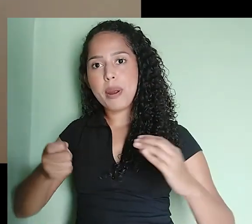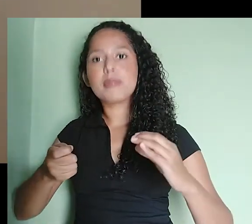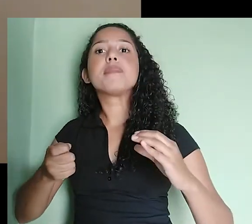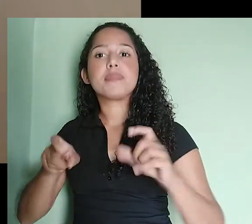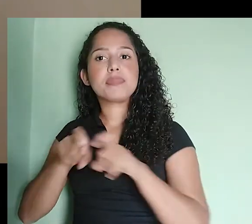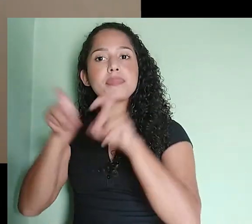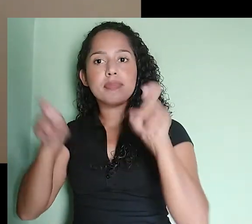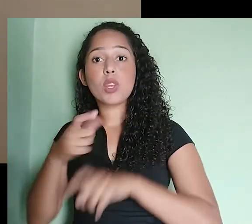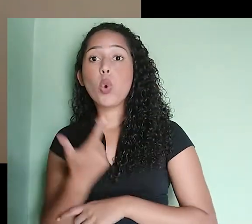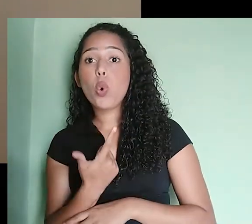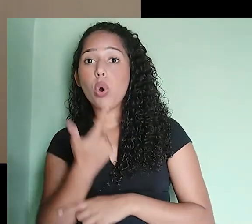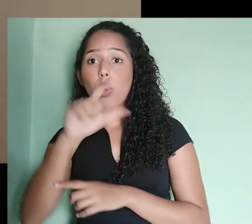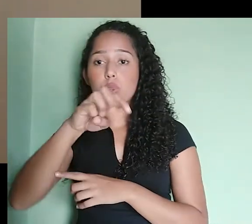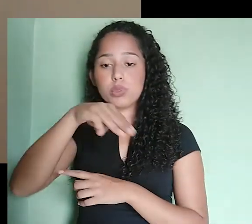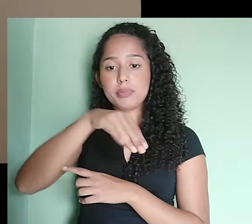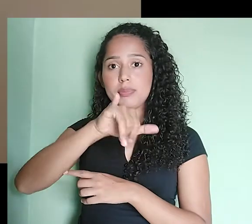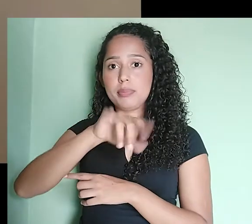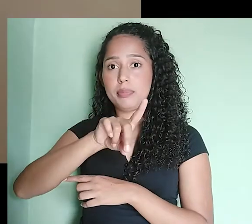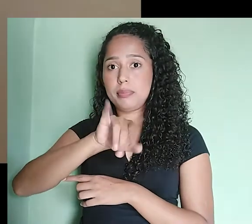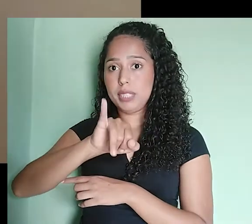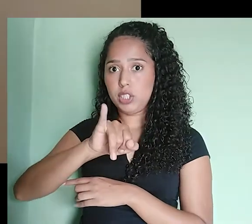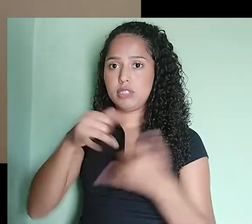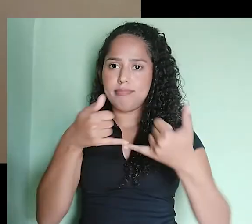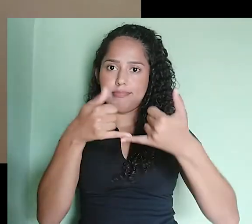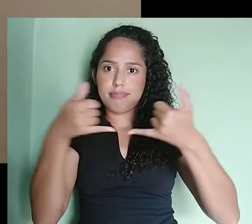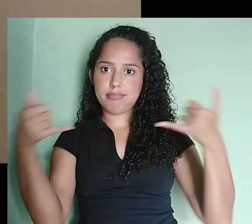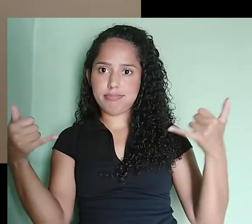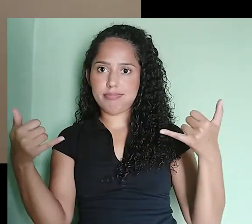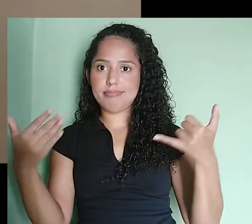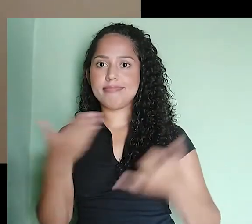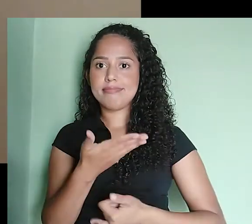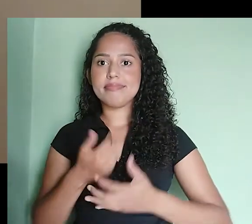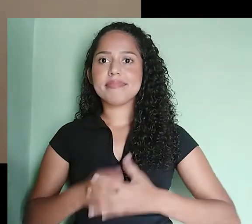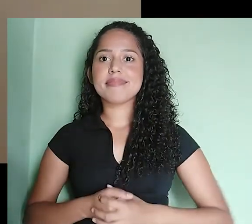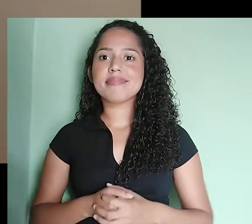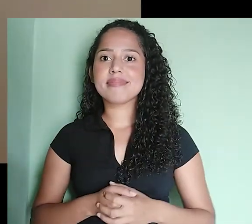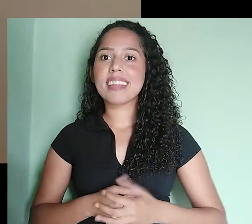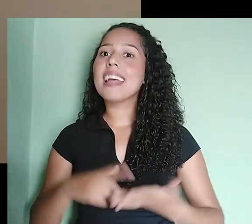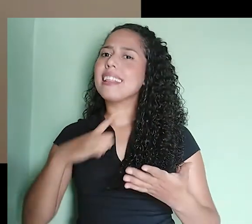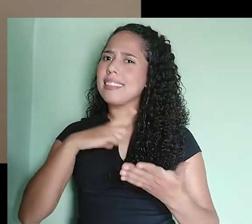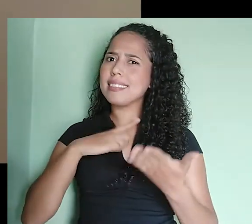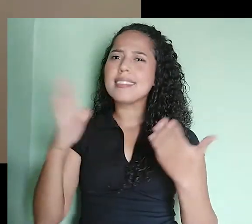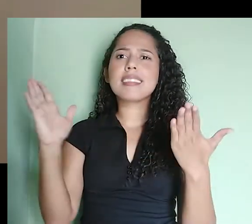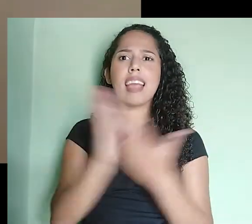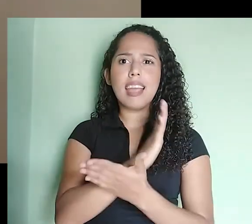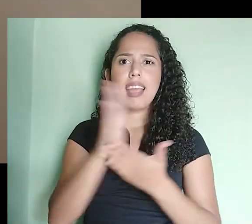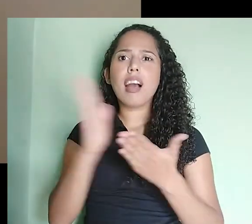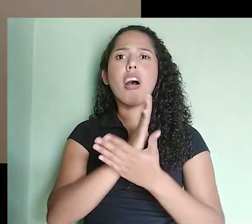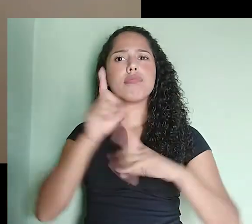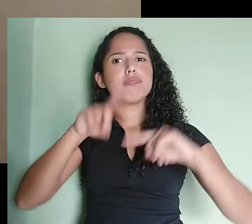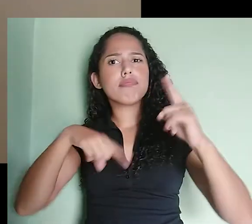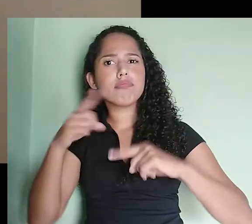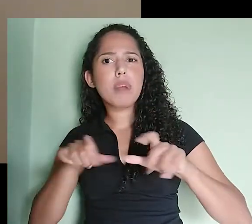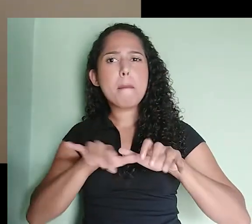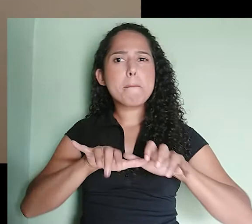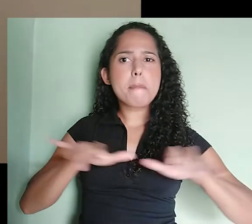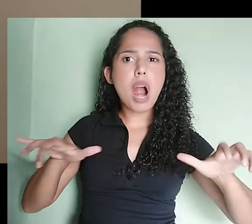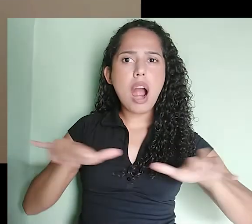é o cabo mídia, tá bom? E ele é assim. Sendo que tem alguns instrumentos, alguns teclados e tudo mais, que você vai